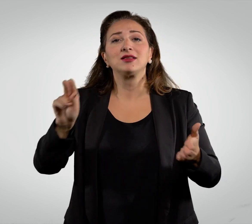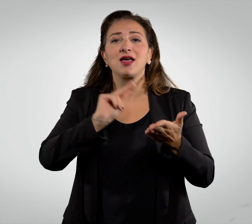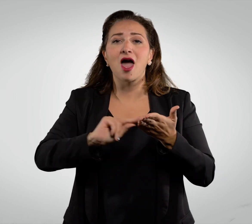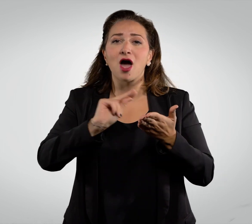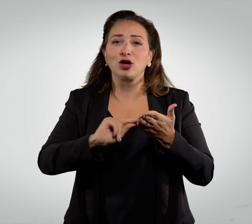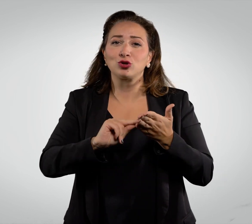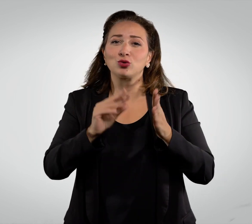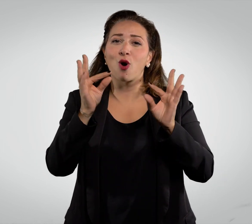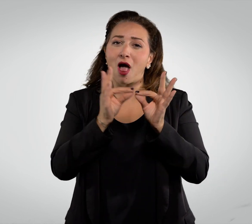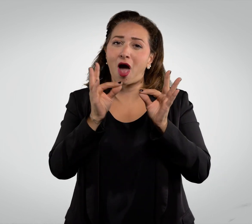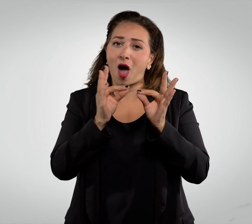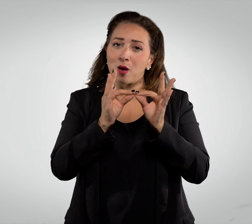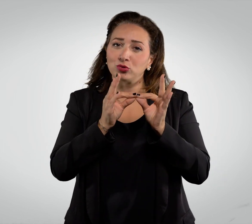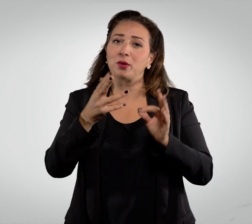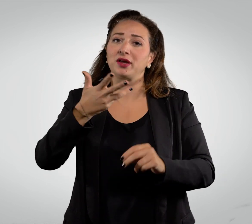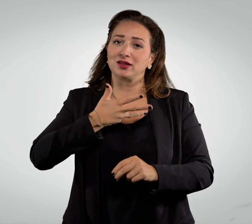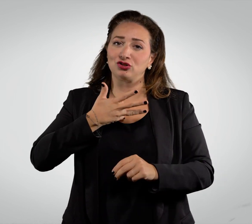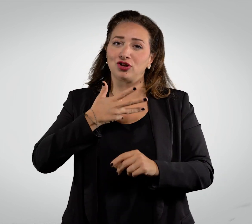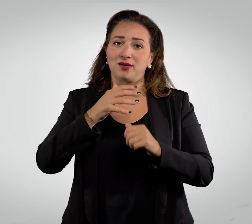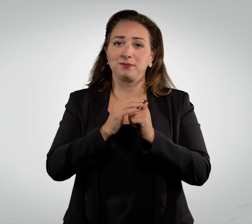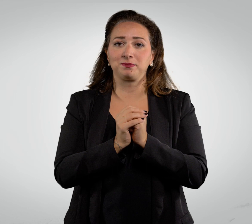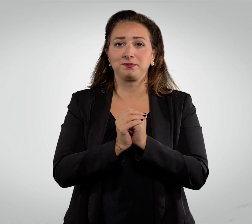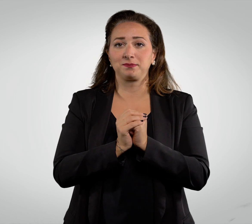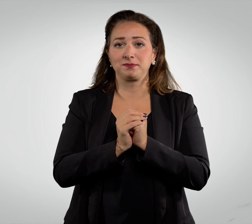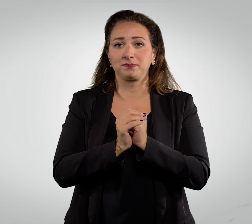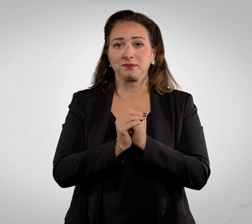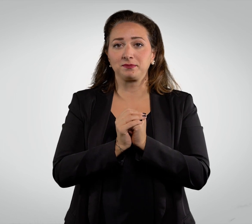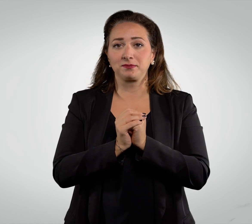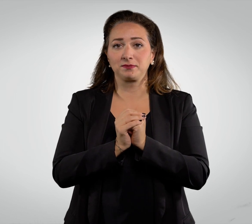tutti Grazie a tutti